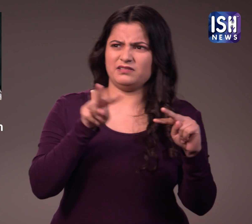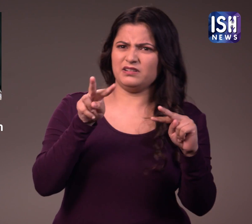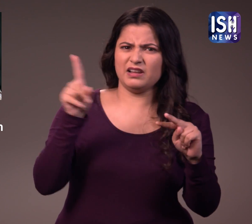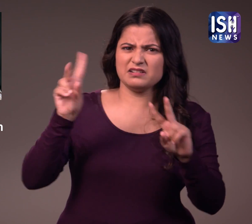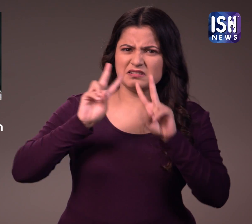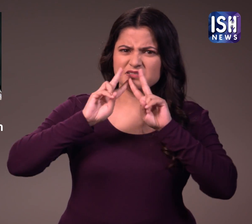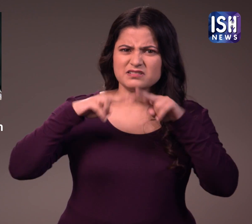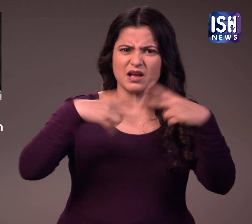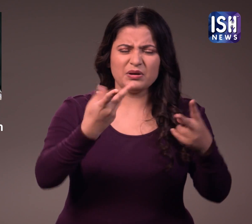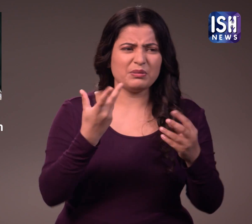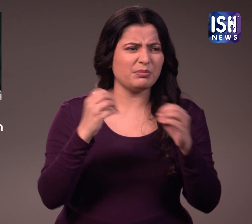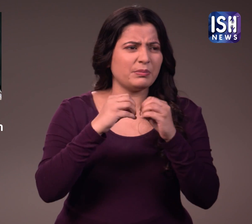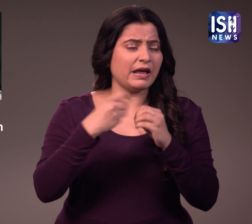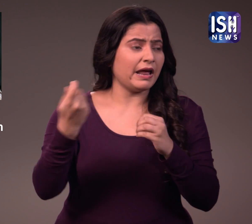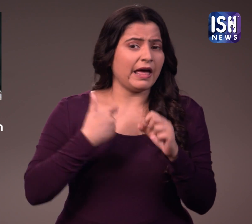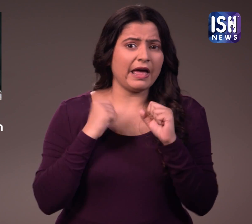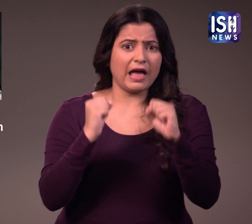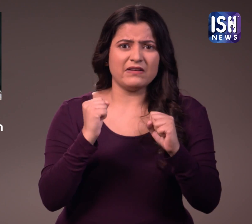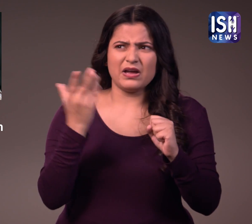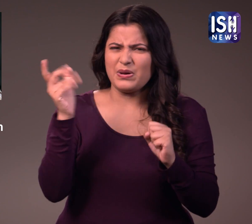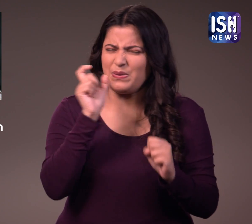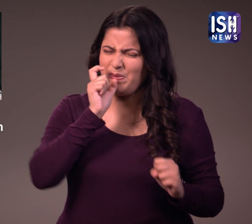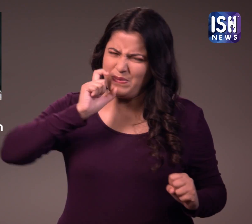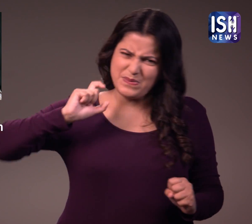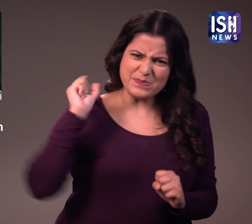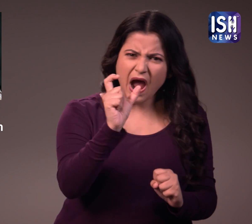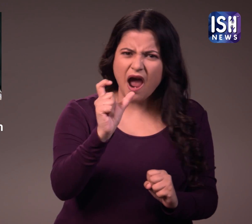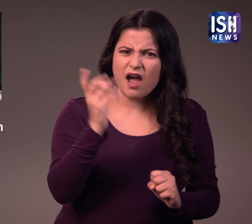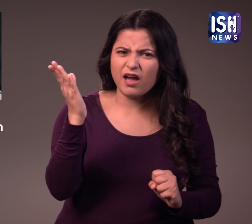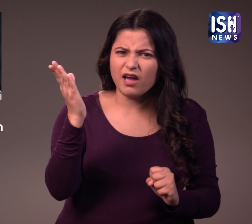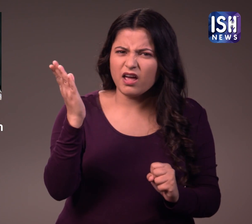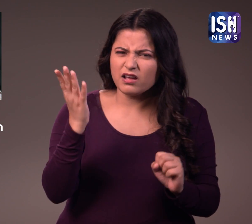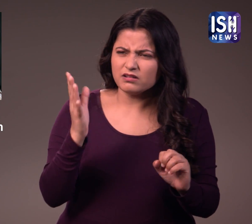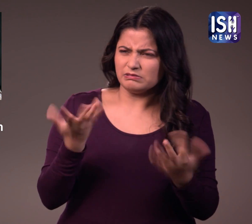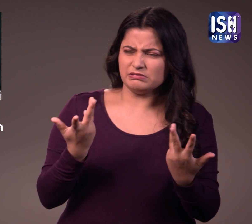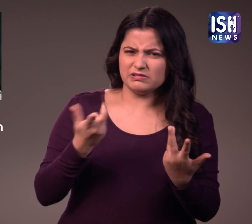इंटरनेट पर कई प्रशंशकों ने अभिनेता के बयान को असभ्य पाया